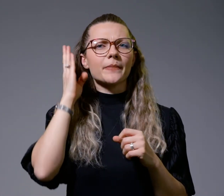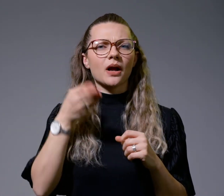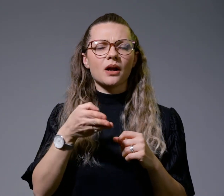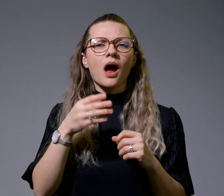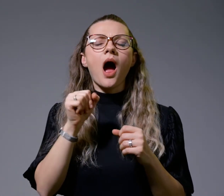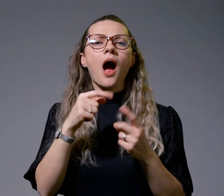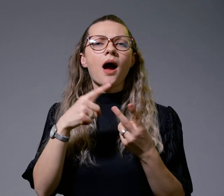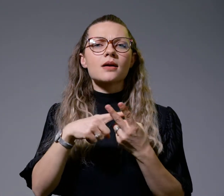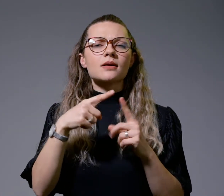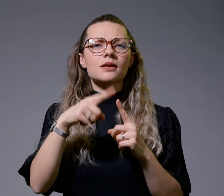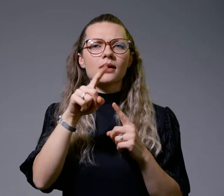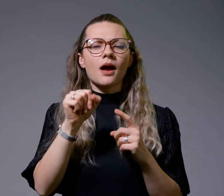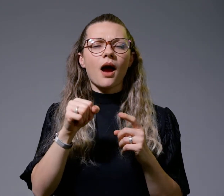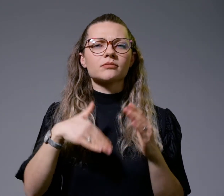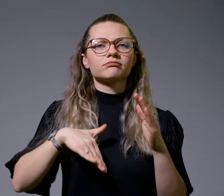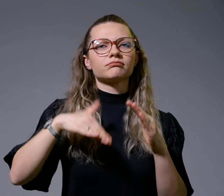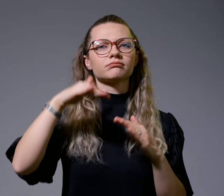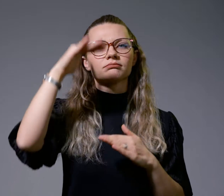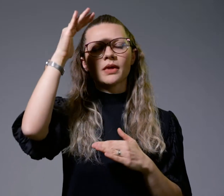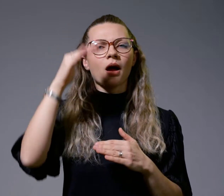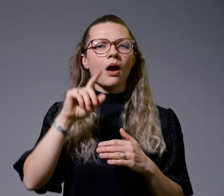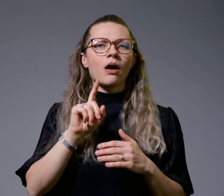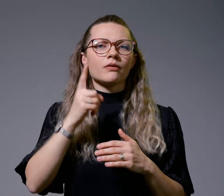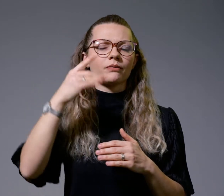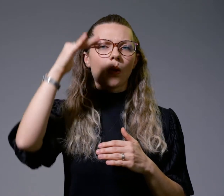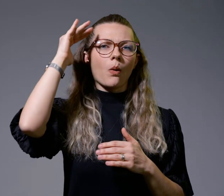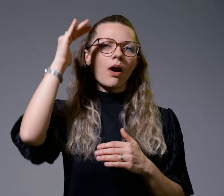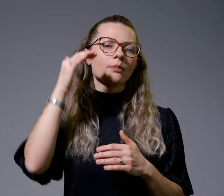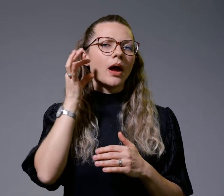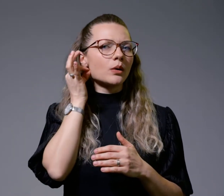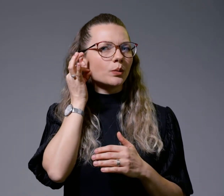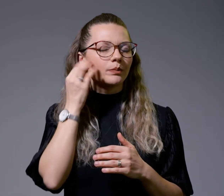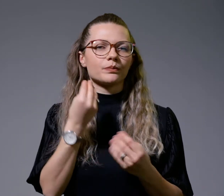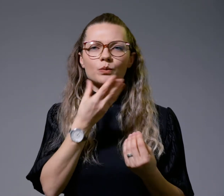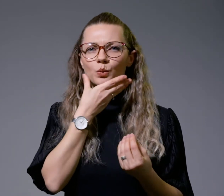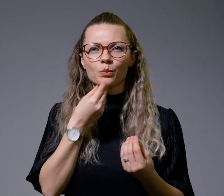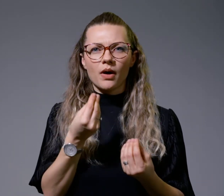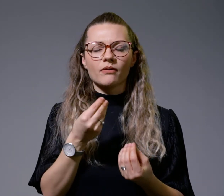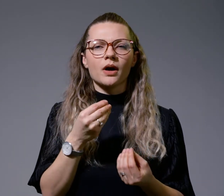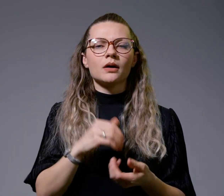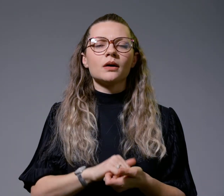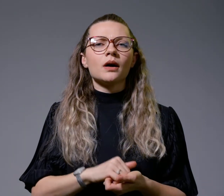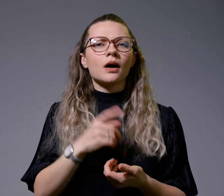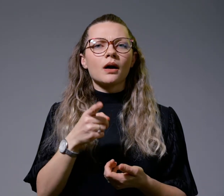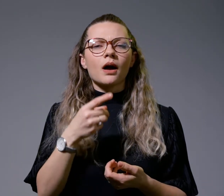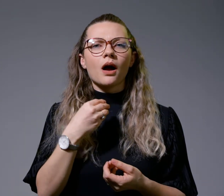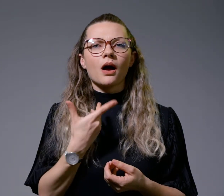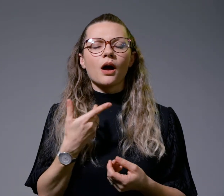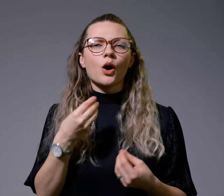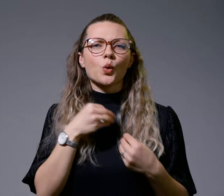израснала во убава црномуреста девојка, залюбена во неизиниот врсник Стојан, со кога